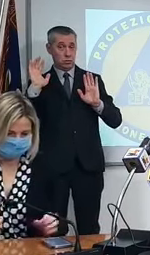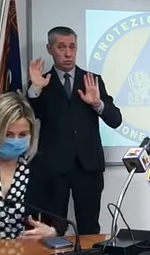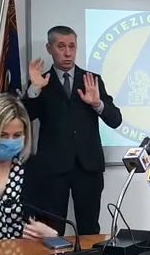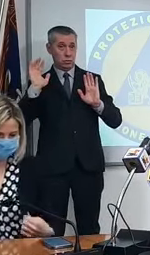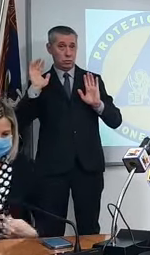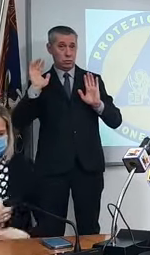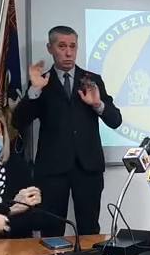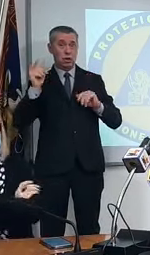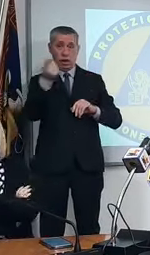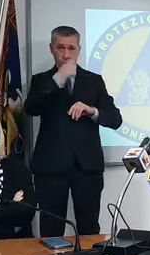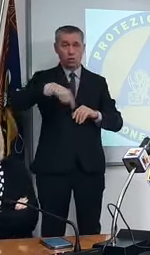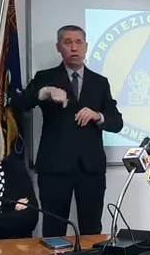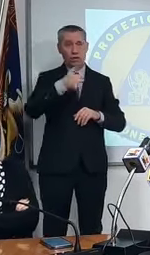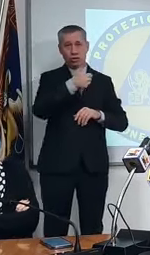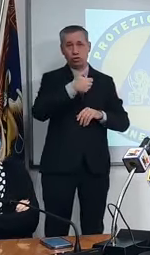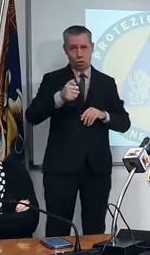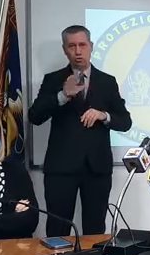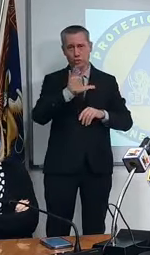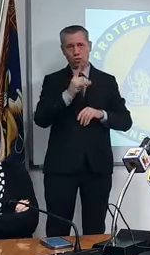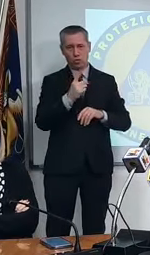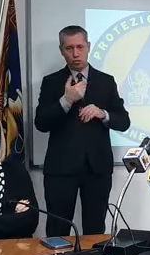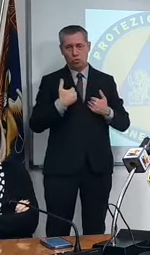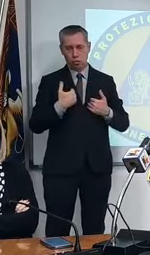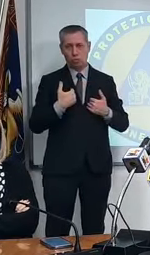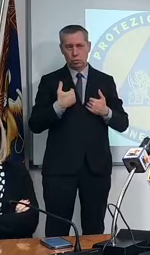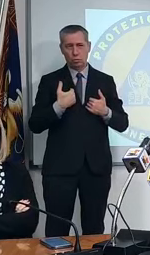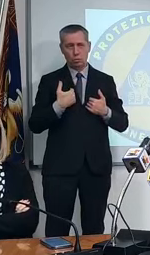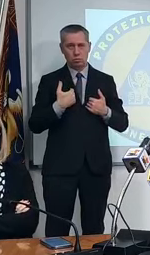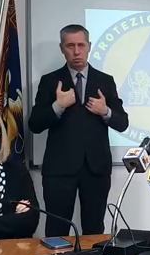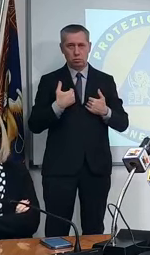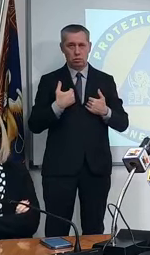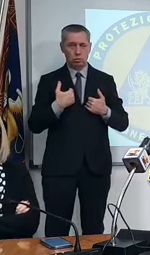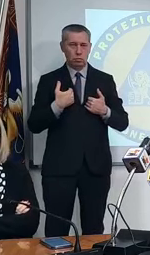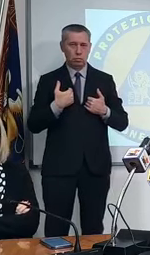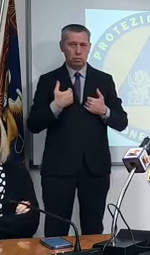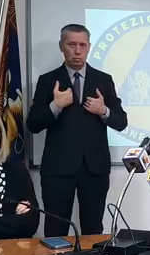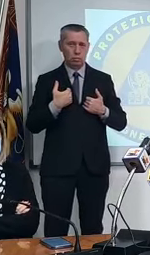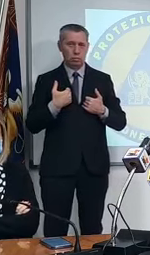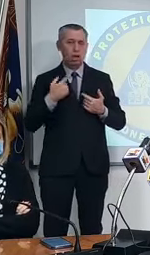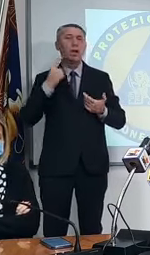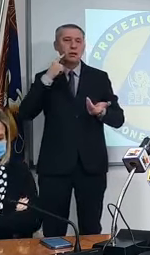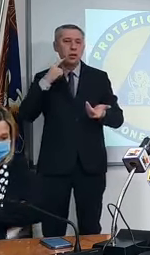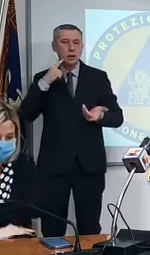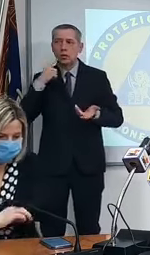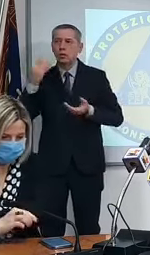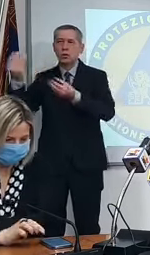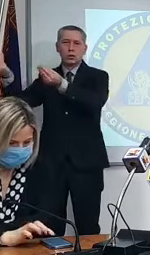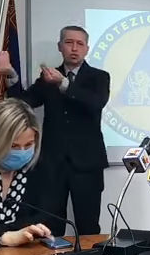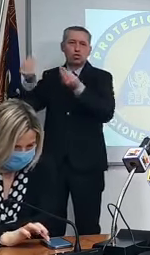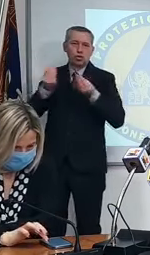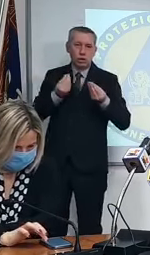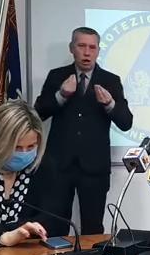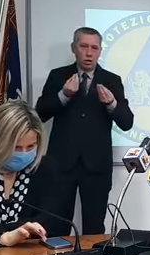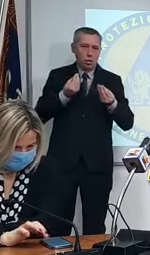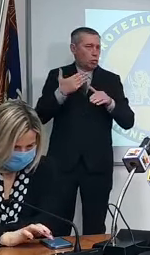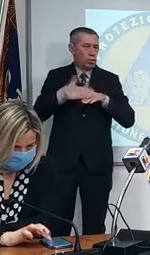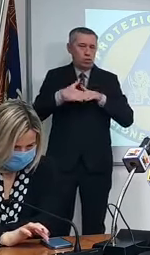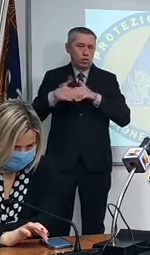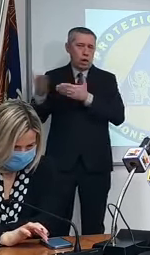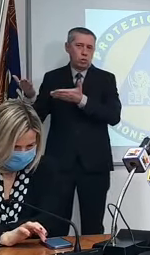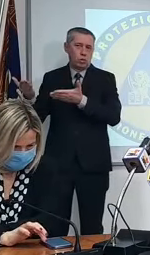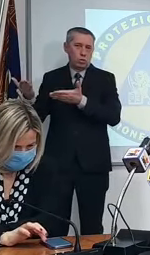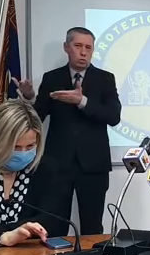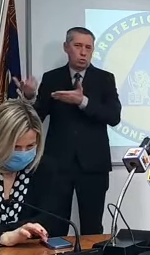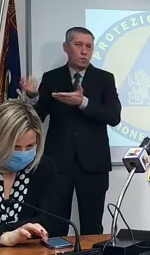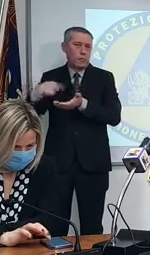cioè quindi noi ragazzi se ci rimandano col camion rimorchio li somministriamo però capite che questa è la fornitura